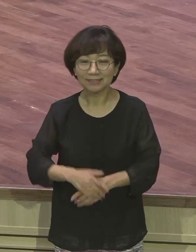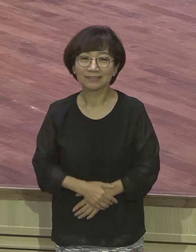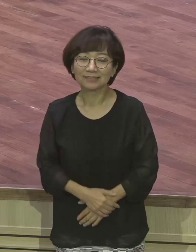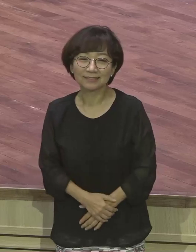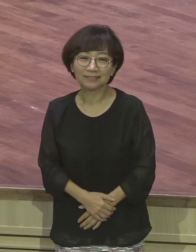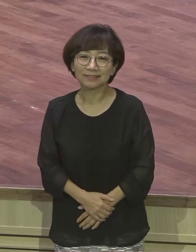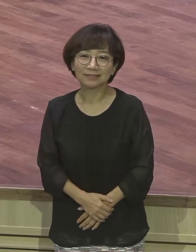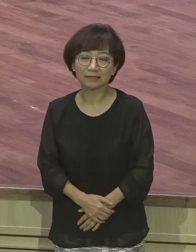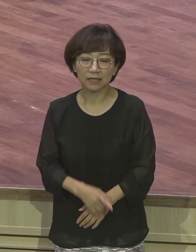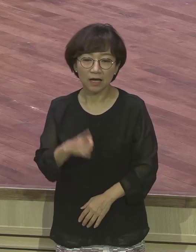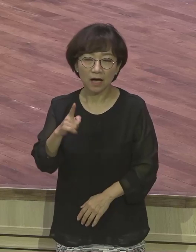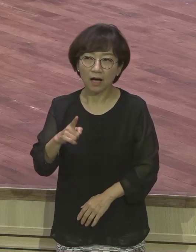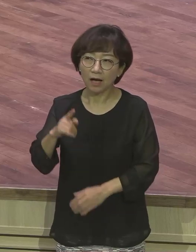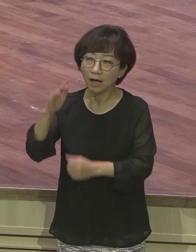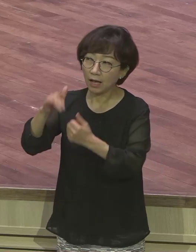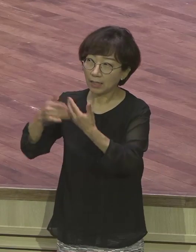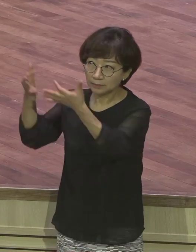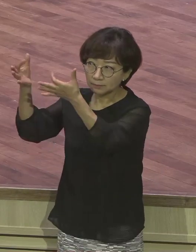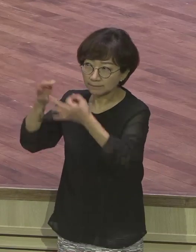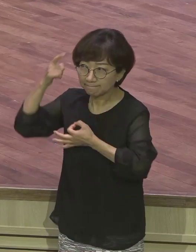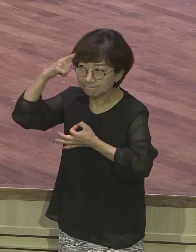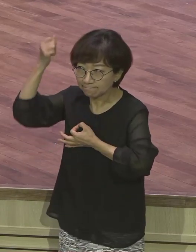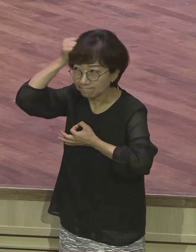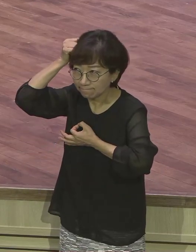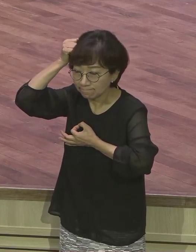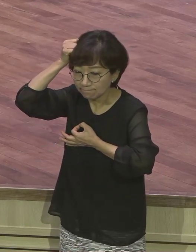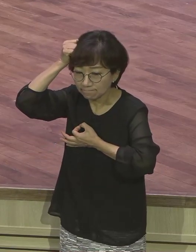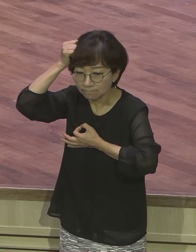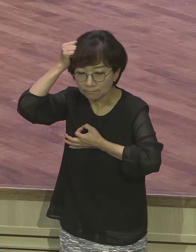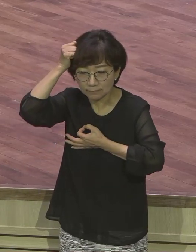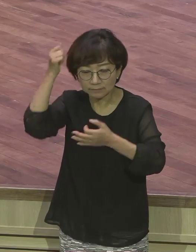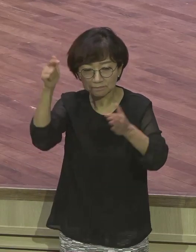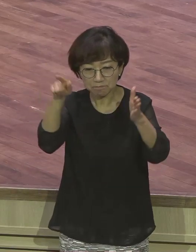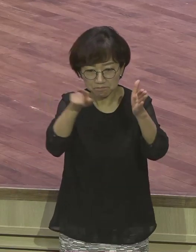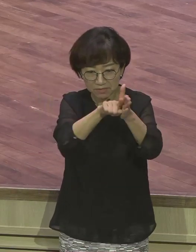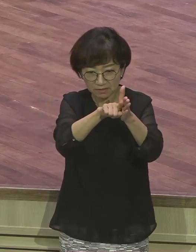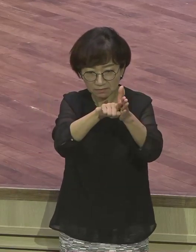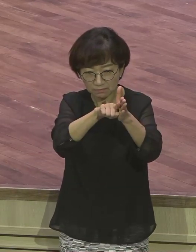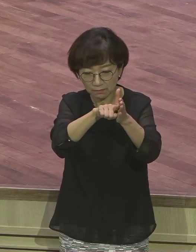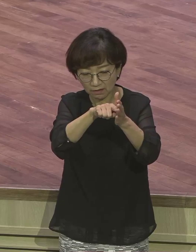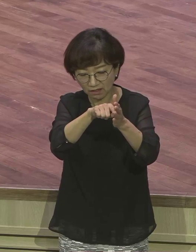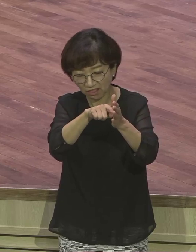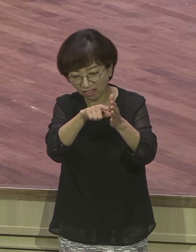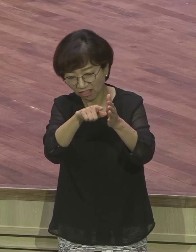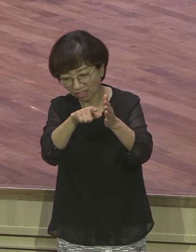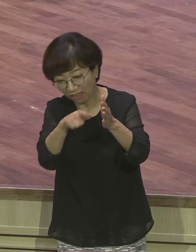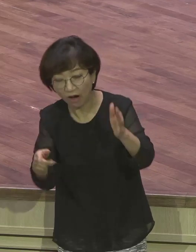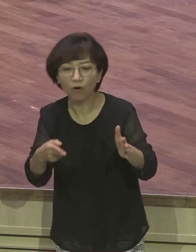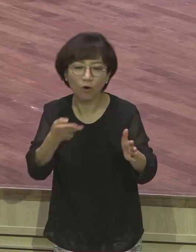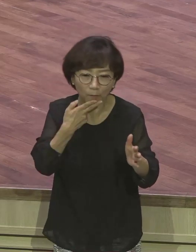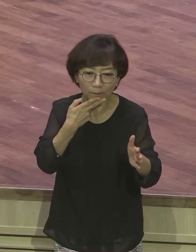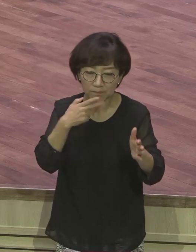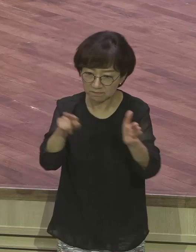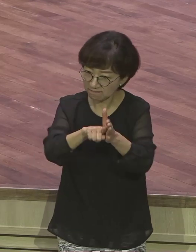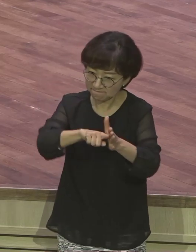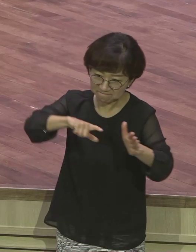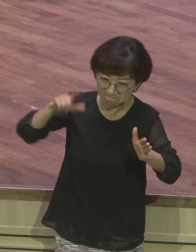흔들리지 않습니다 잔머리 돌리지 않습니다 왜 모든 것을 합류하여 서류러시는